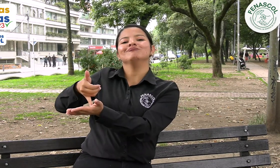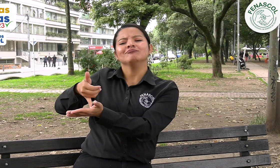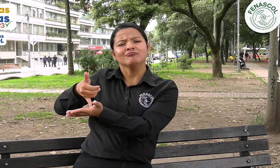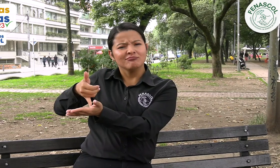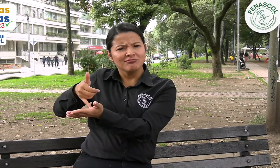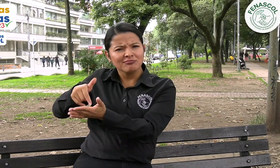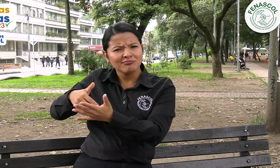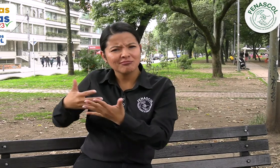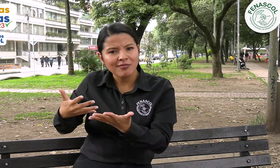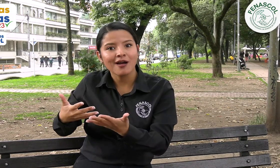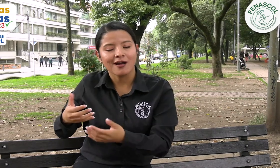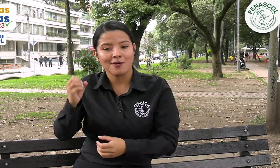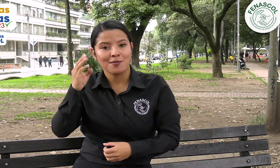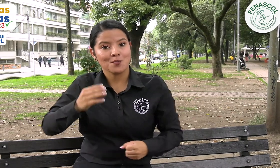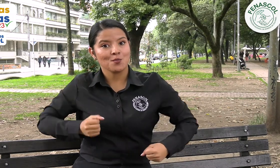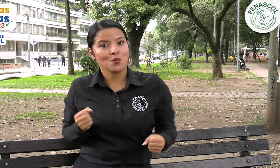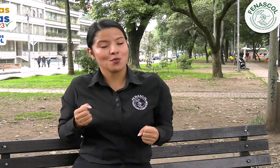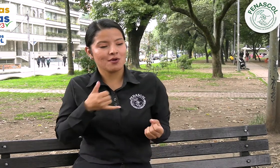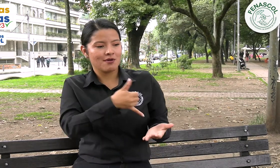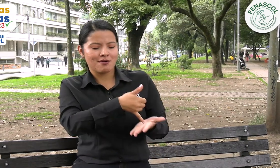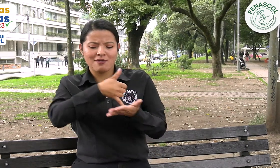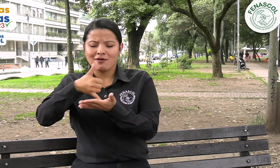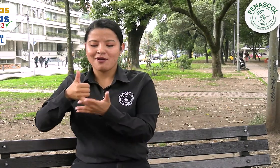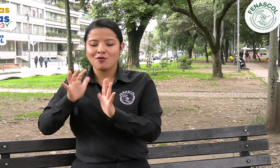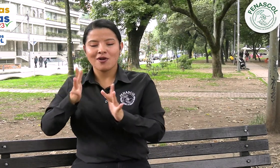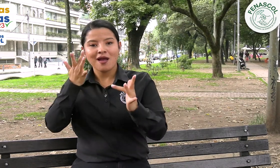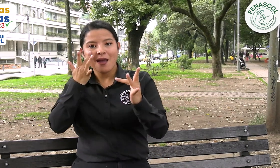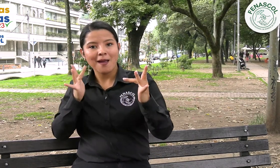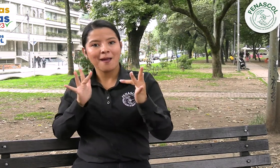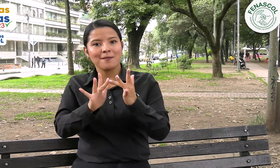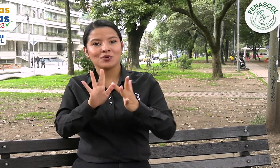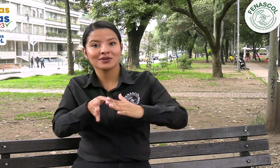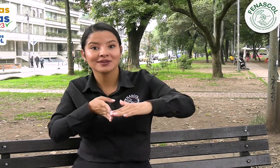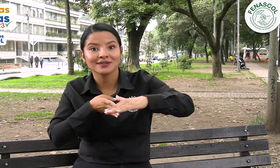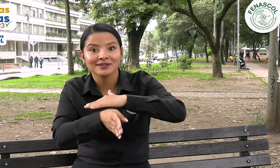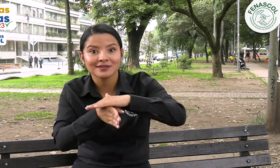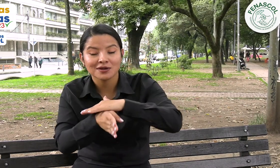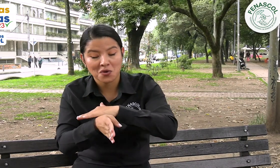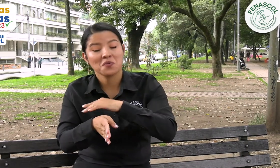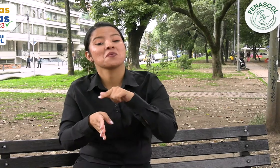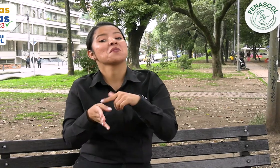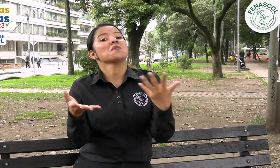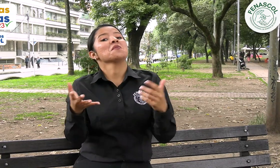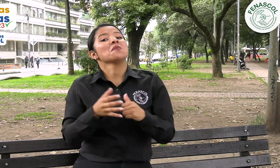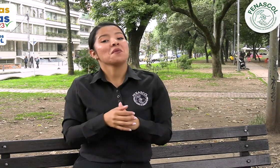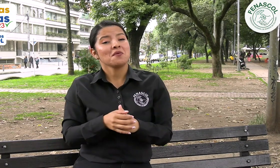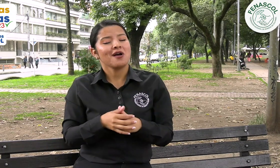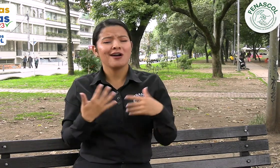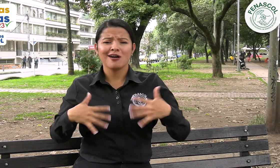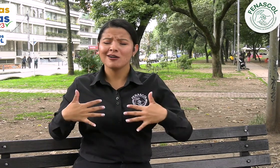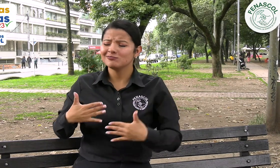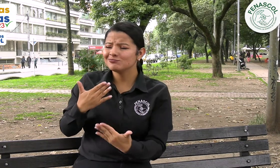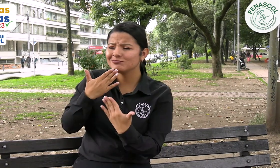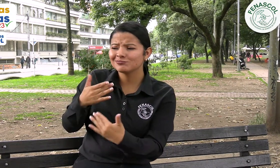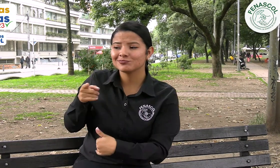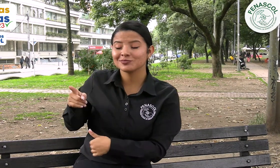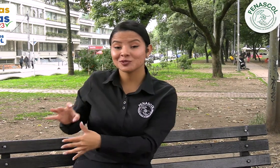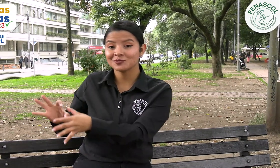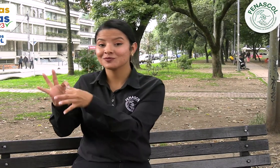por el trabajo relacionado con la accesibilidad. Este trabajo fue gracias también a la articulación con FENASCOL. A